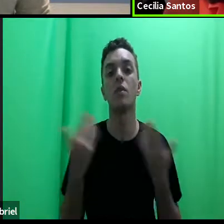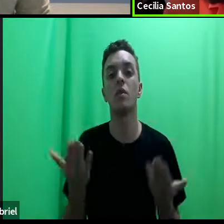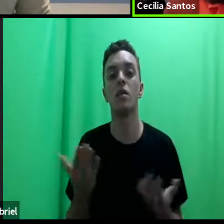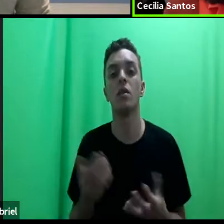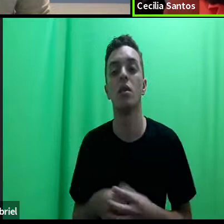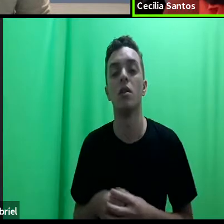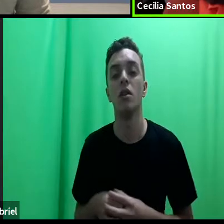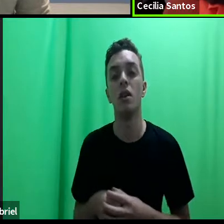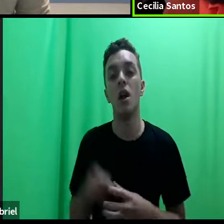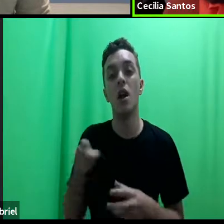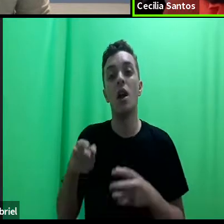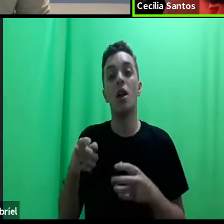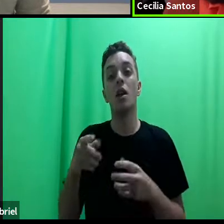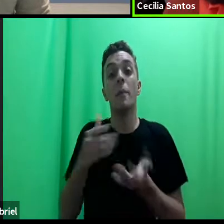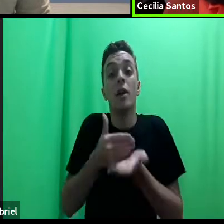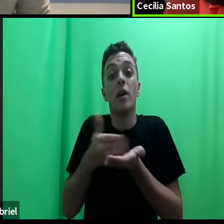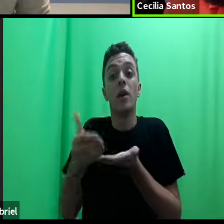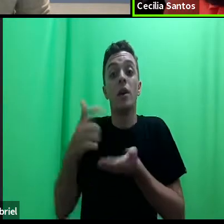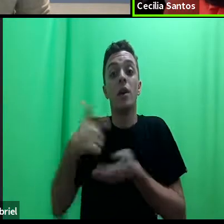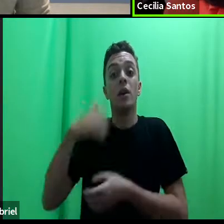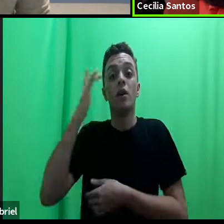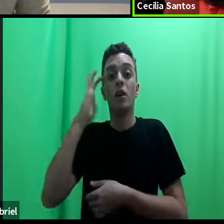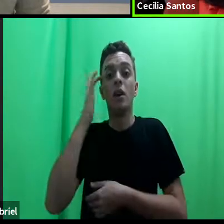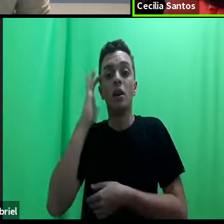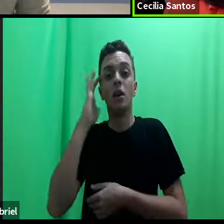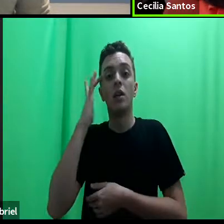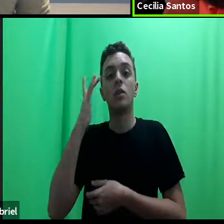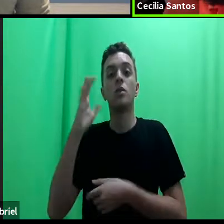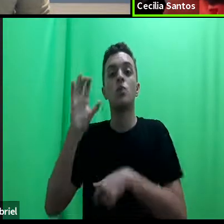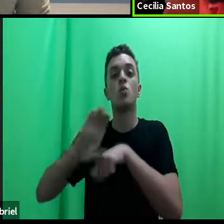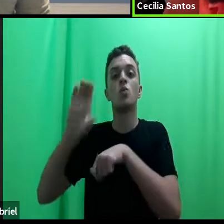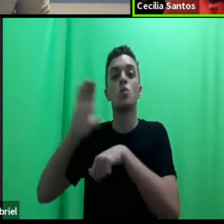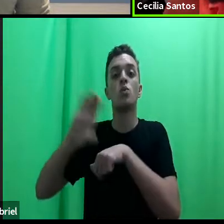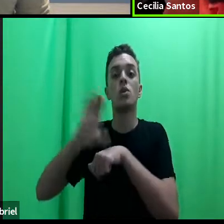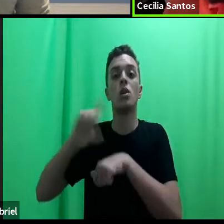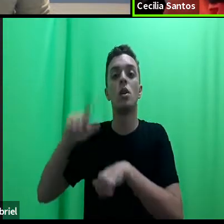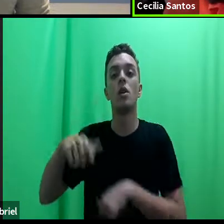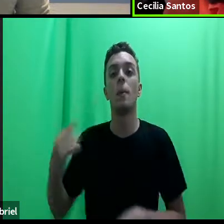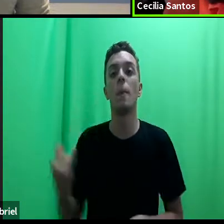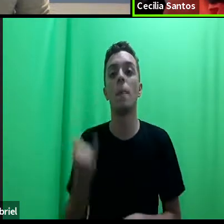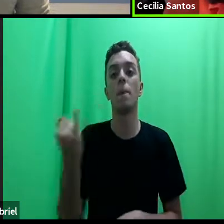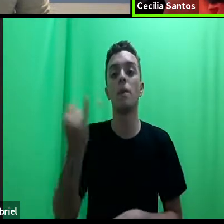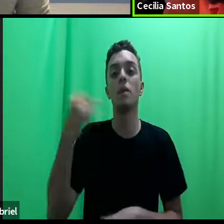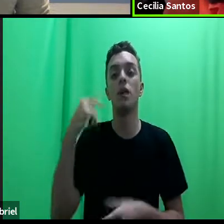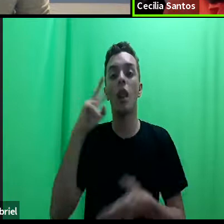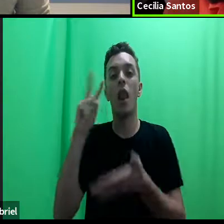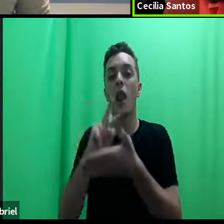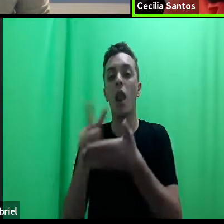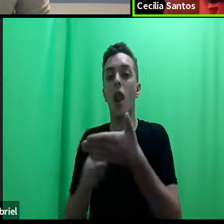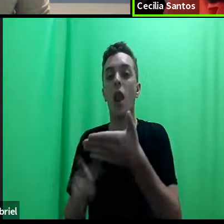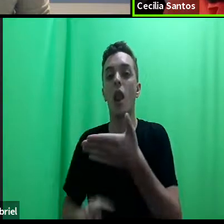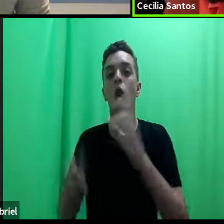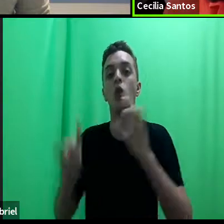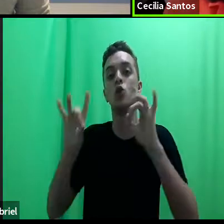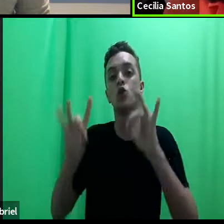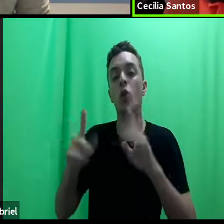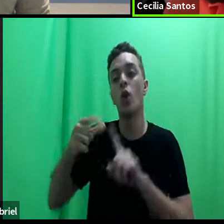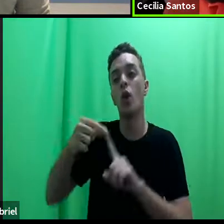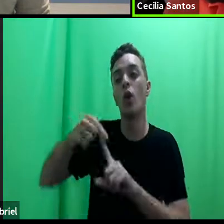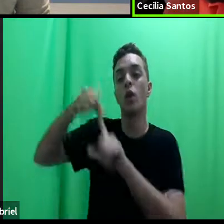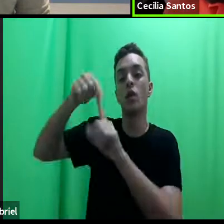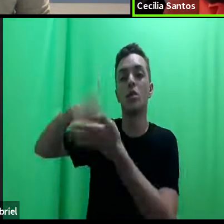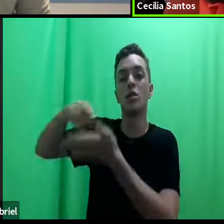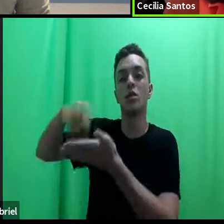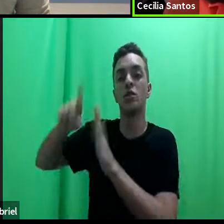para começar, eu acho que nos cursos é importante ler não apenas os autores do direito,